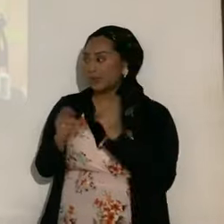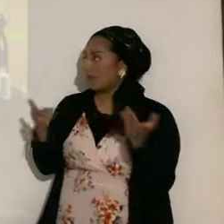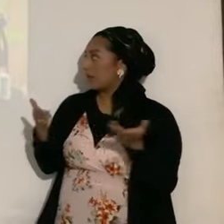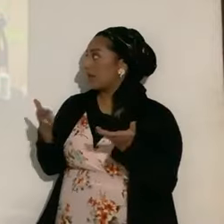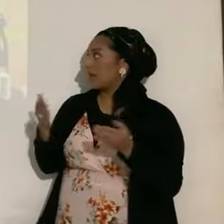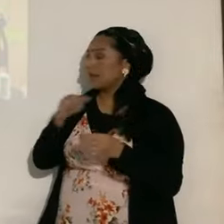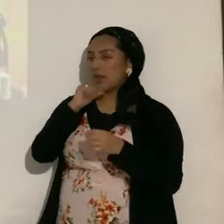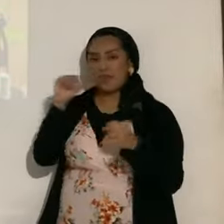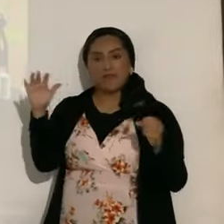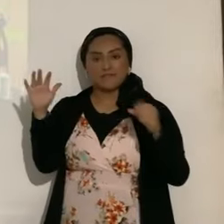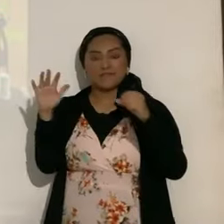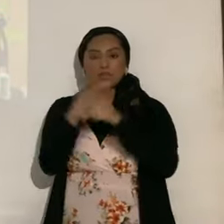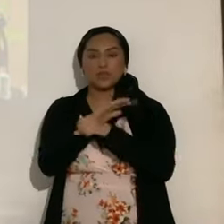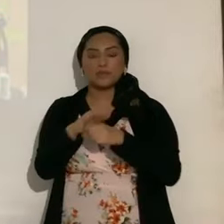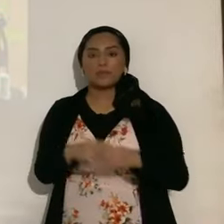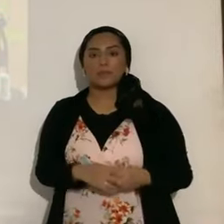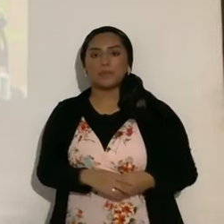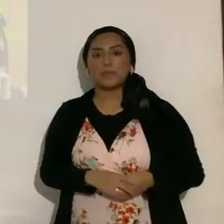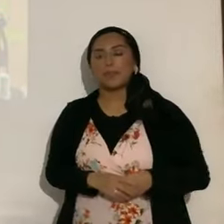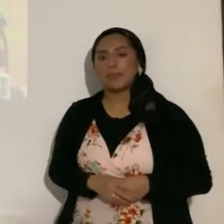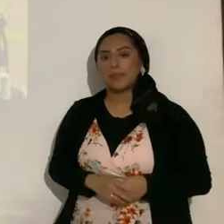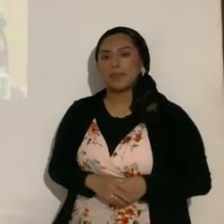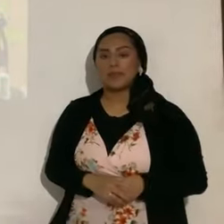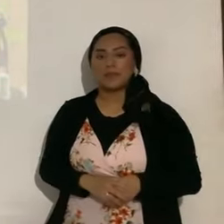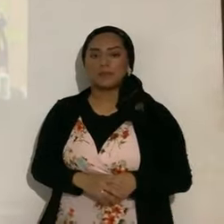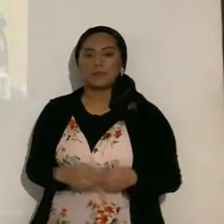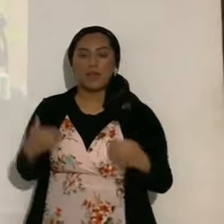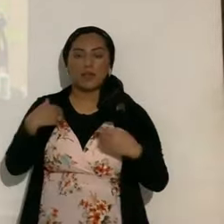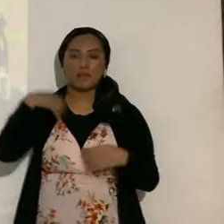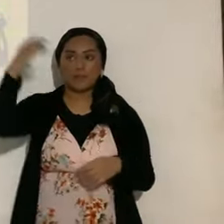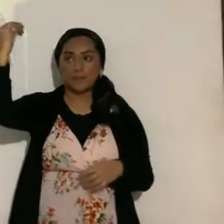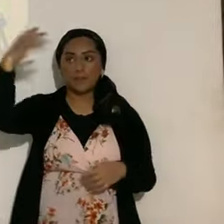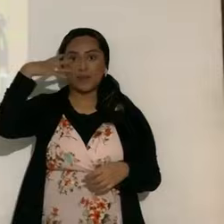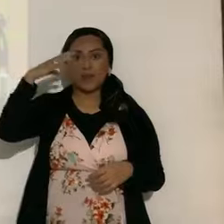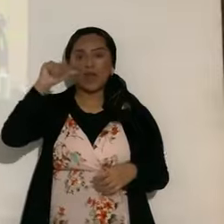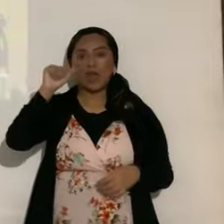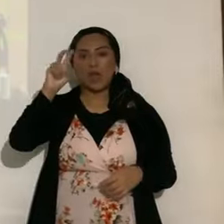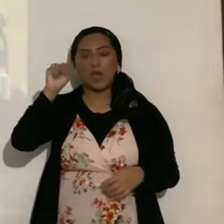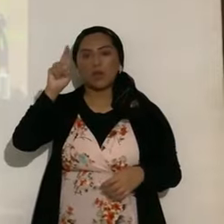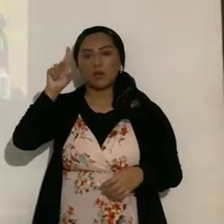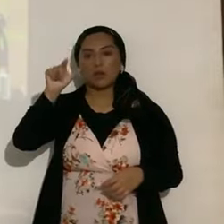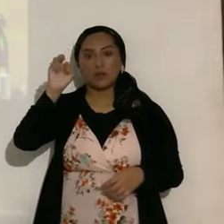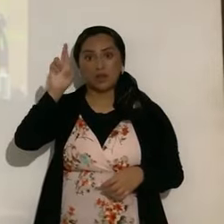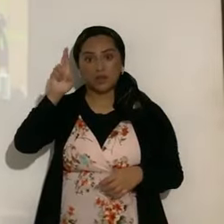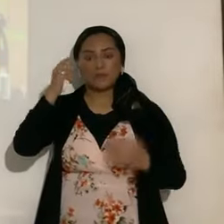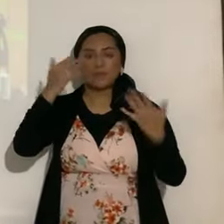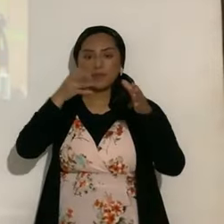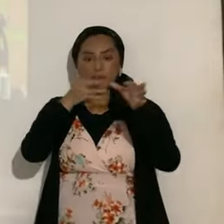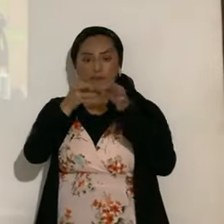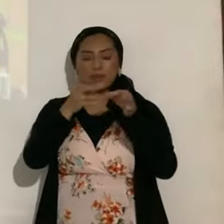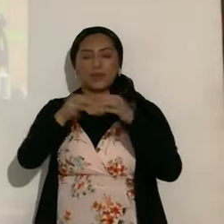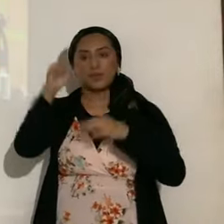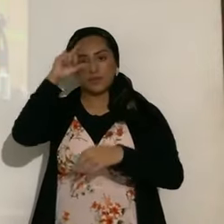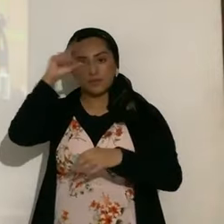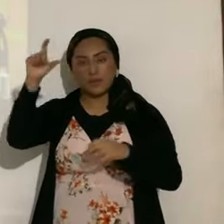perigeo, hay solar anular, y eso ya lo hemos estudiado, la Luna perfectamente alineada, por su apogeo,